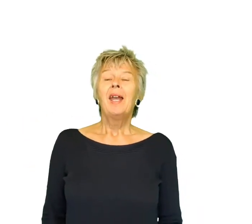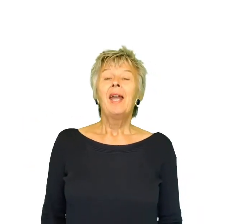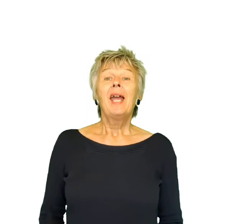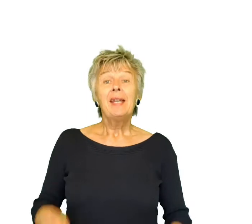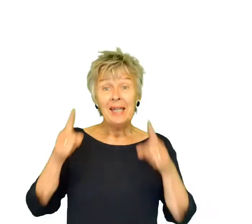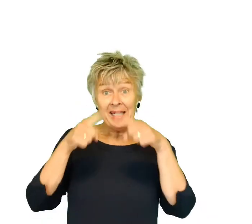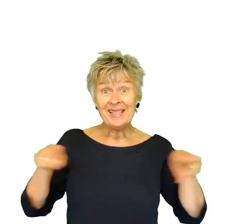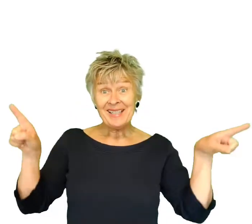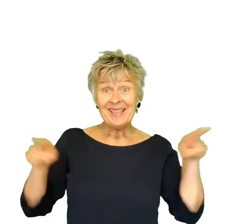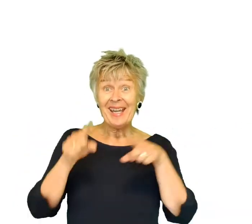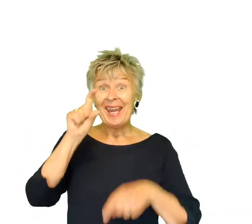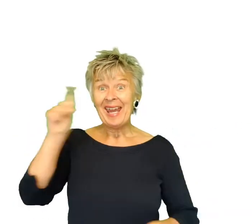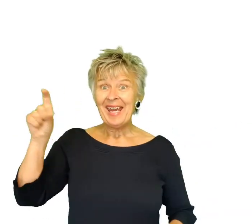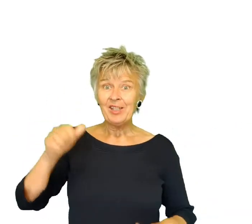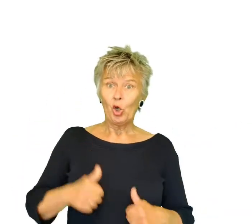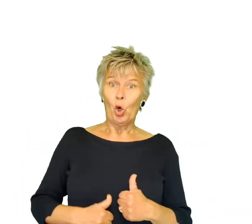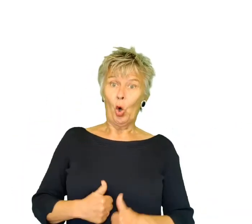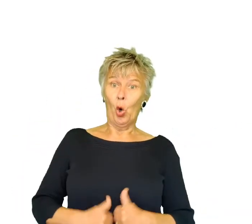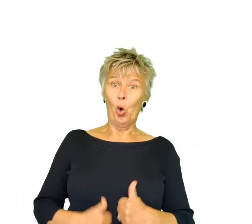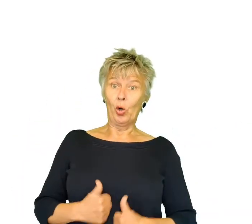Het liedje heet Honger.